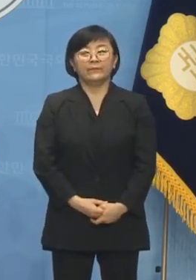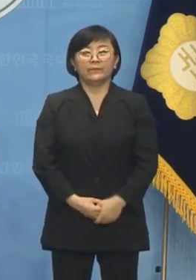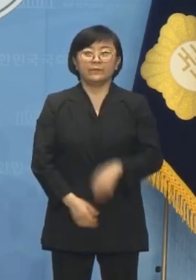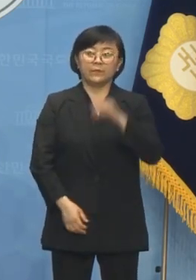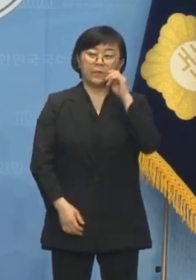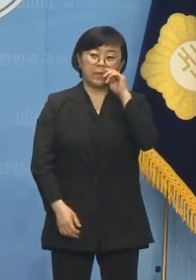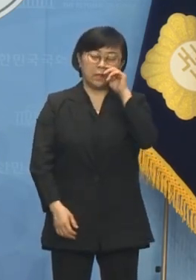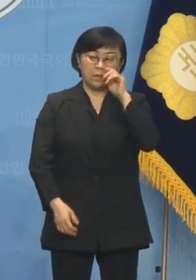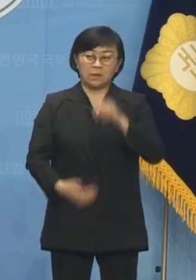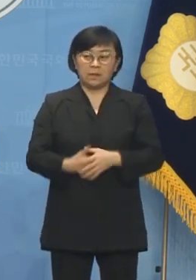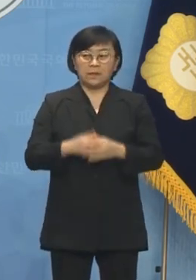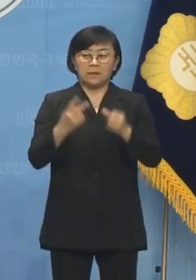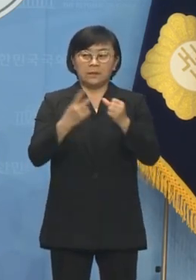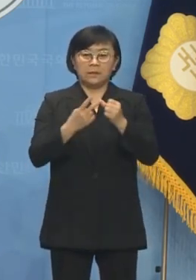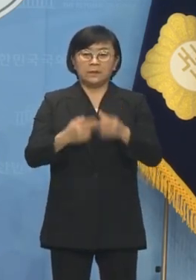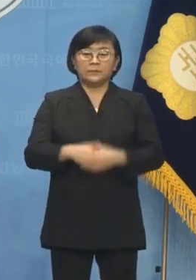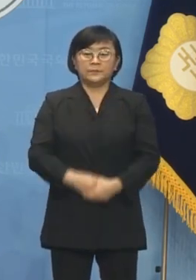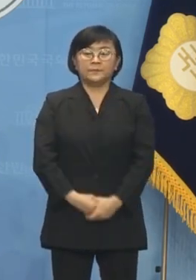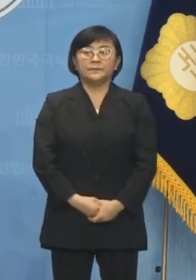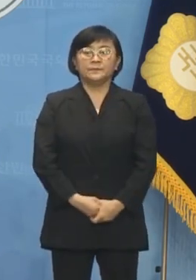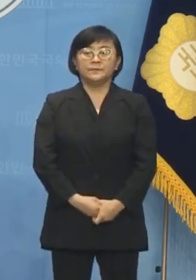두 번째입니다.